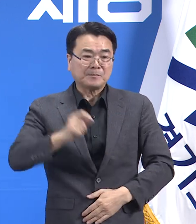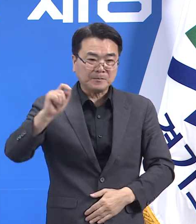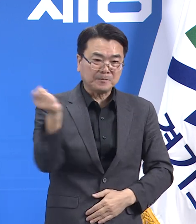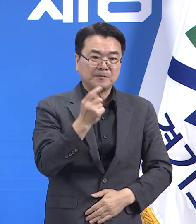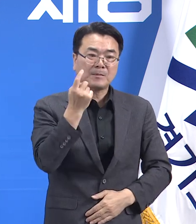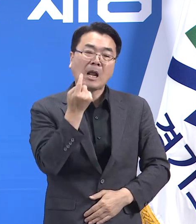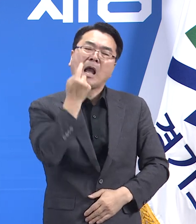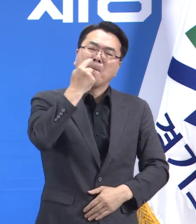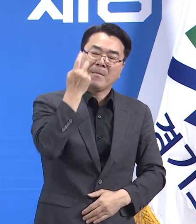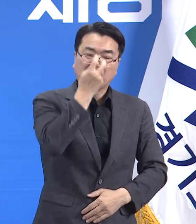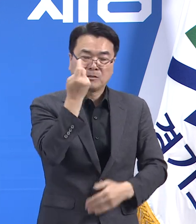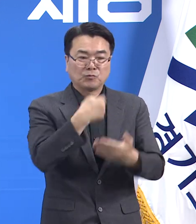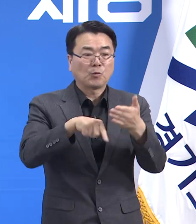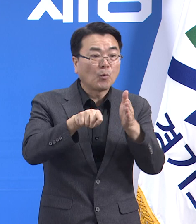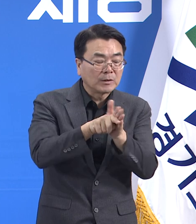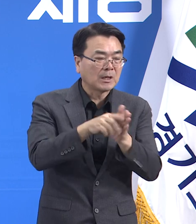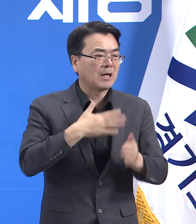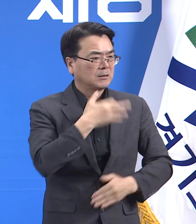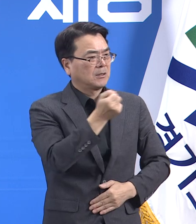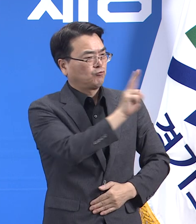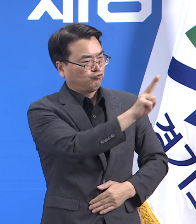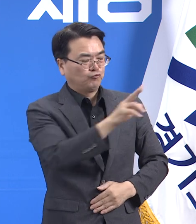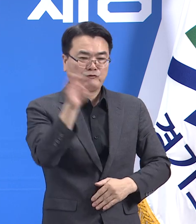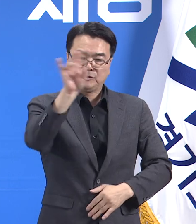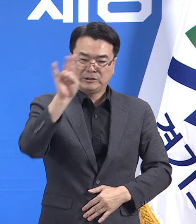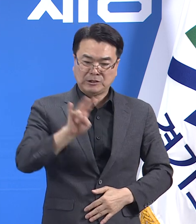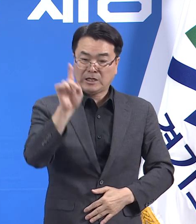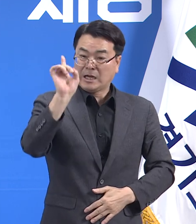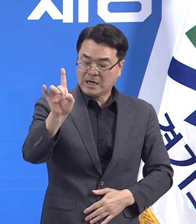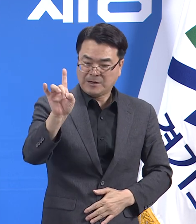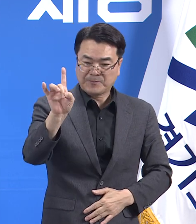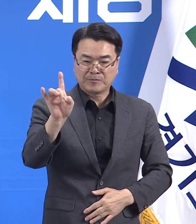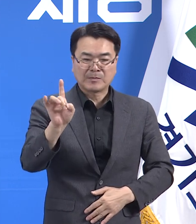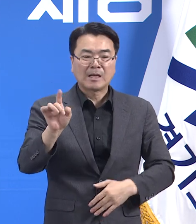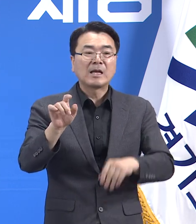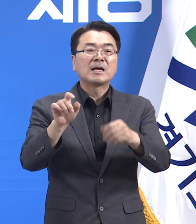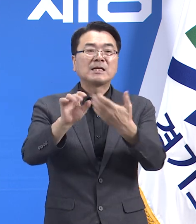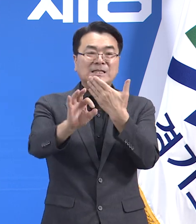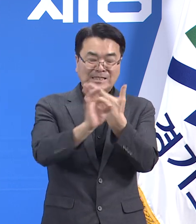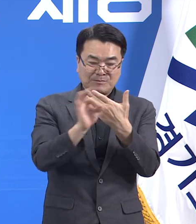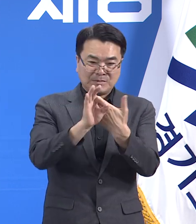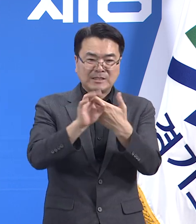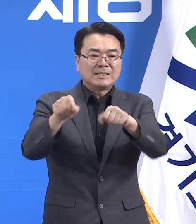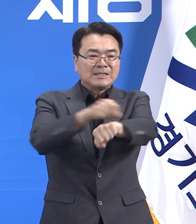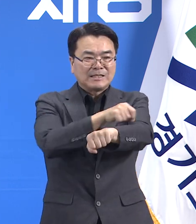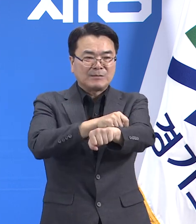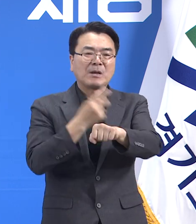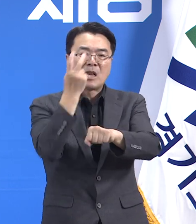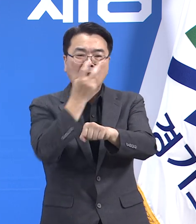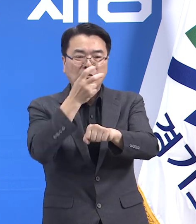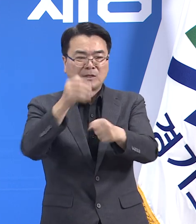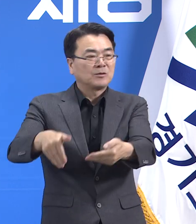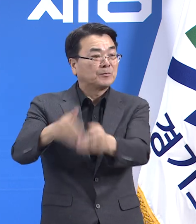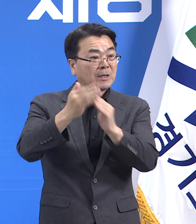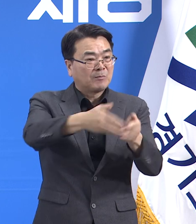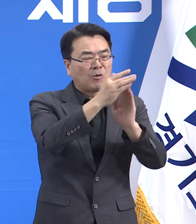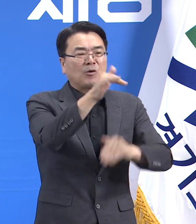안산의 2개소, 시흥의 1개소, 총 3개소의 임시선별검사도 추가로 설치했습니다.